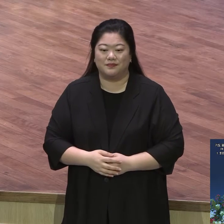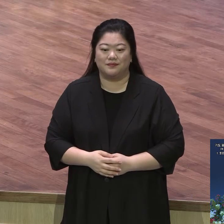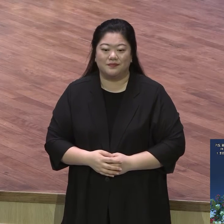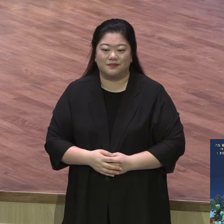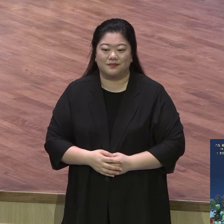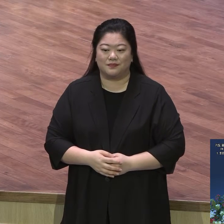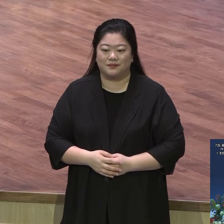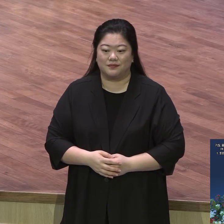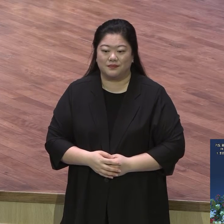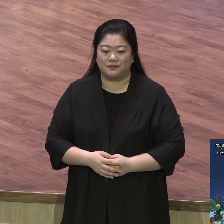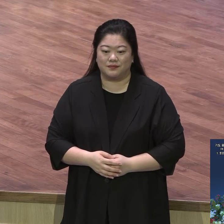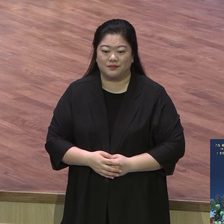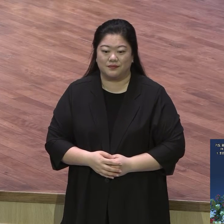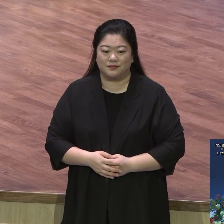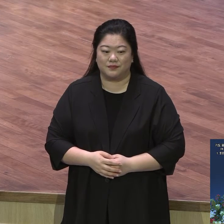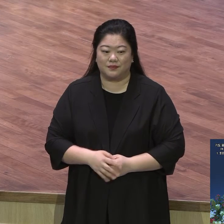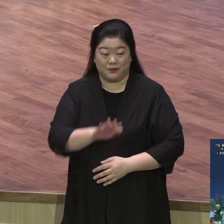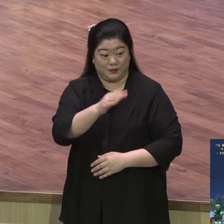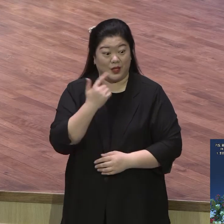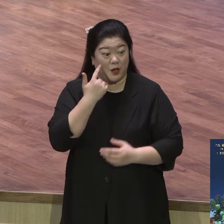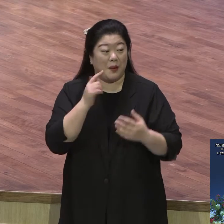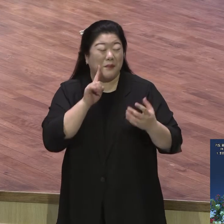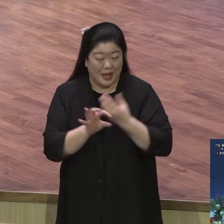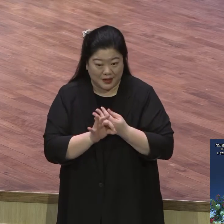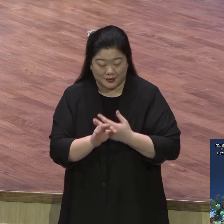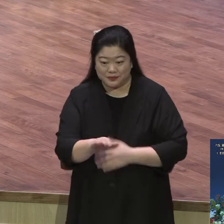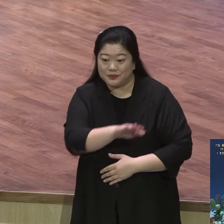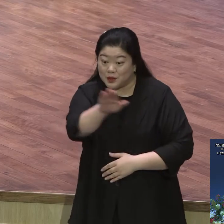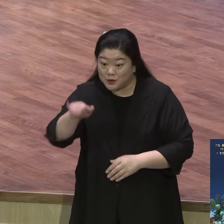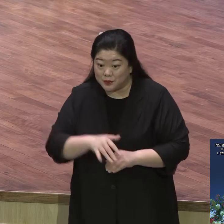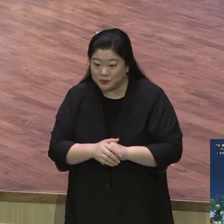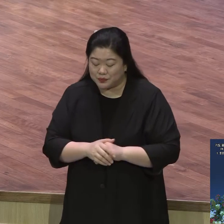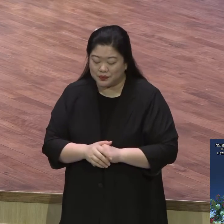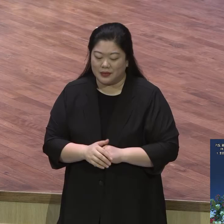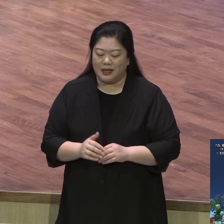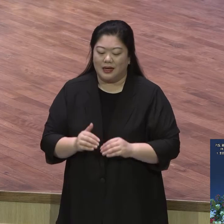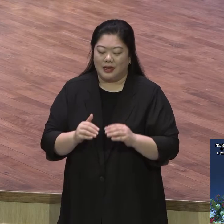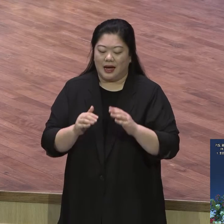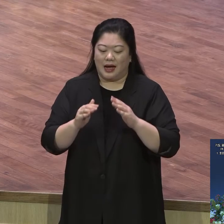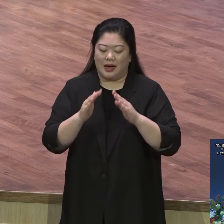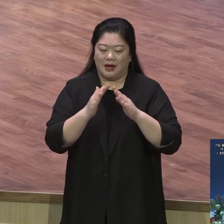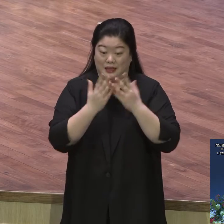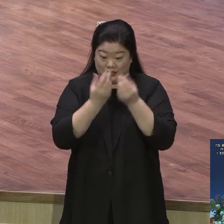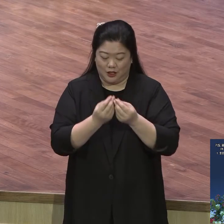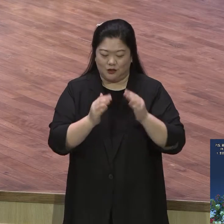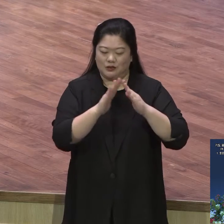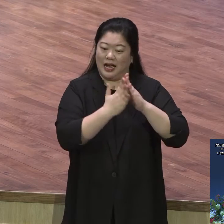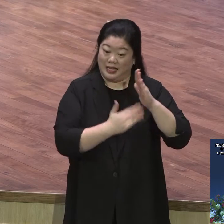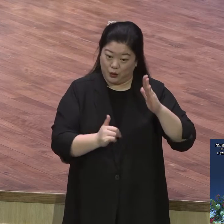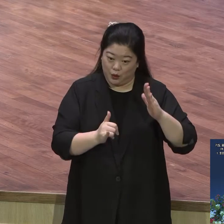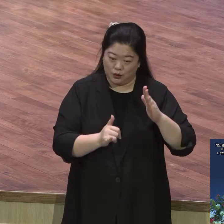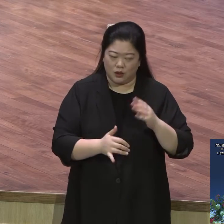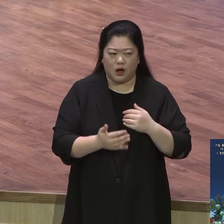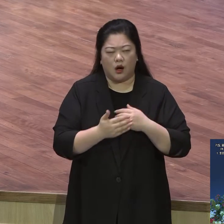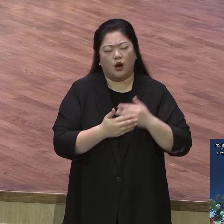여러분이 만약에 여러분이 가족만이라도 우리 아버지는 우리 어머니는 기도를 많이 하셔